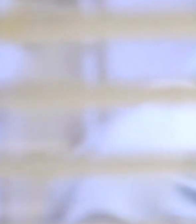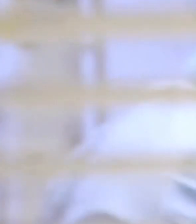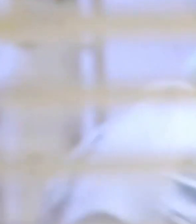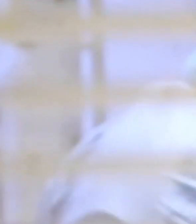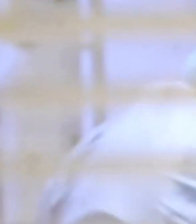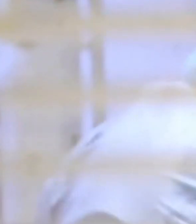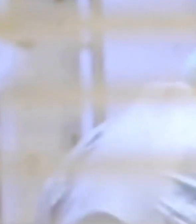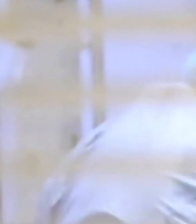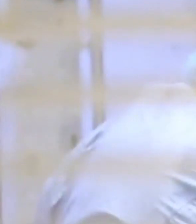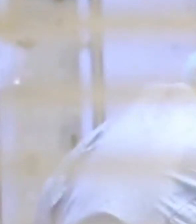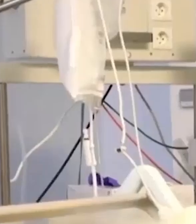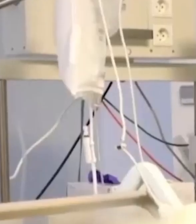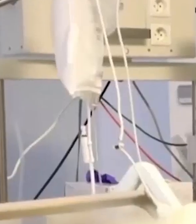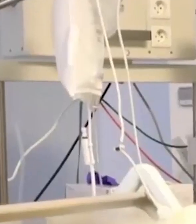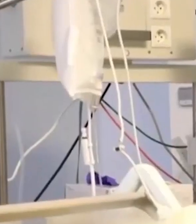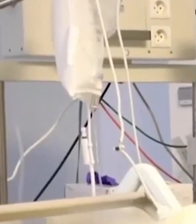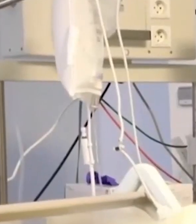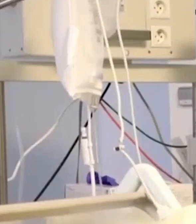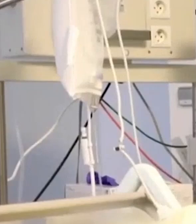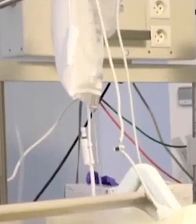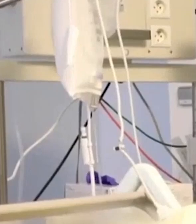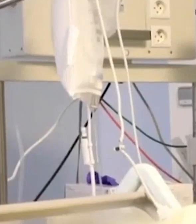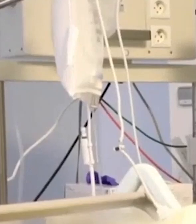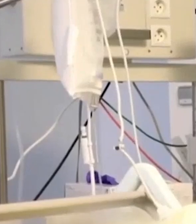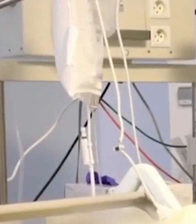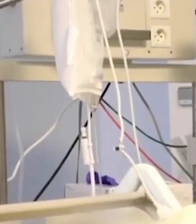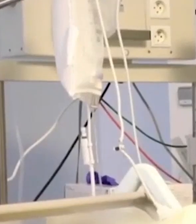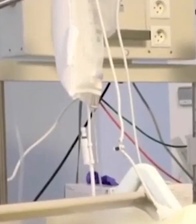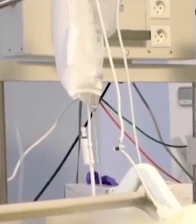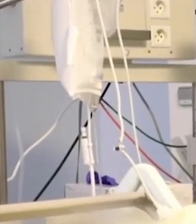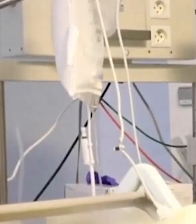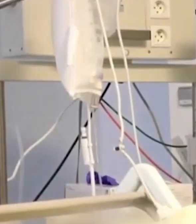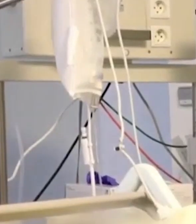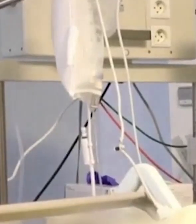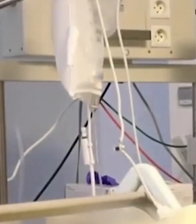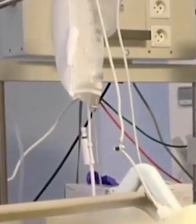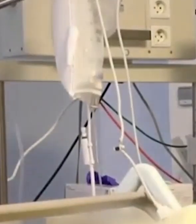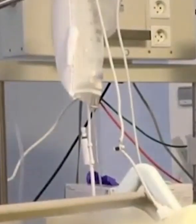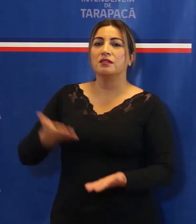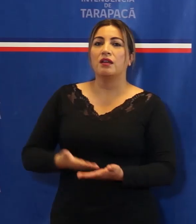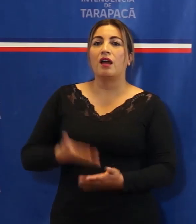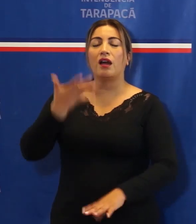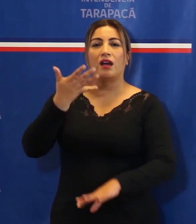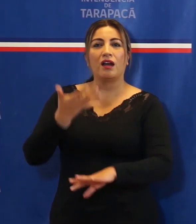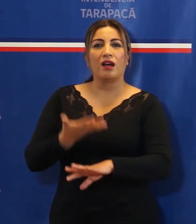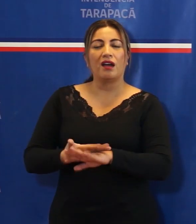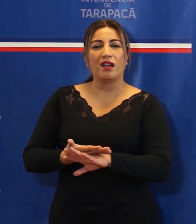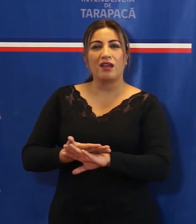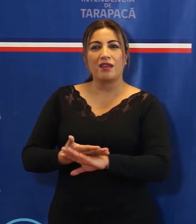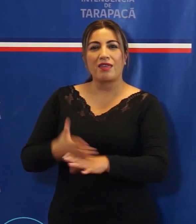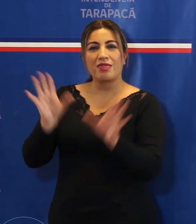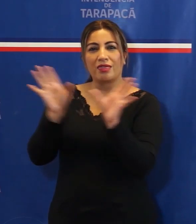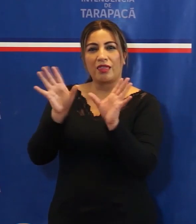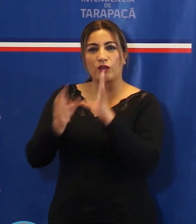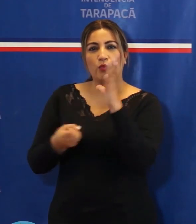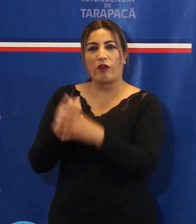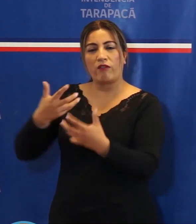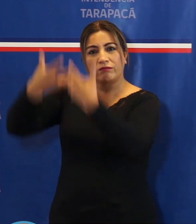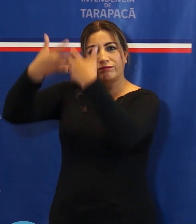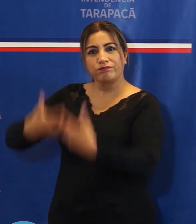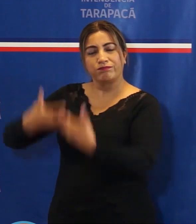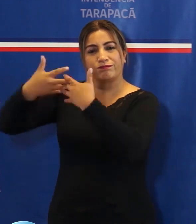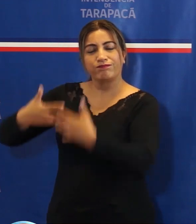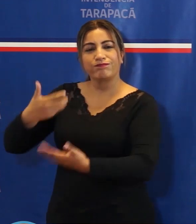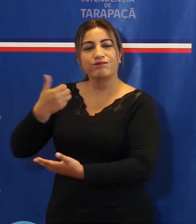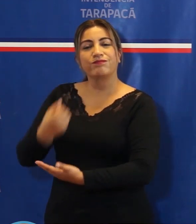llegarían los ventiladores comprados con fondos regionales. El día de ayer llegaron ya los 10 ventiladores que se compraron en